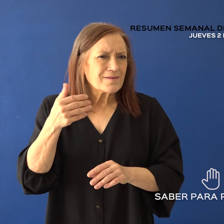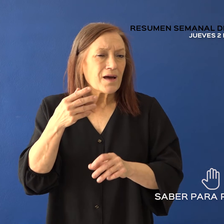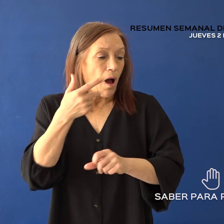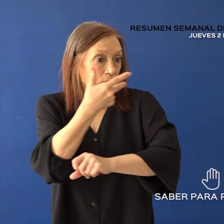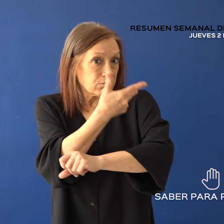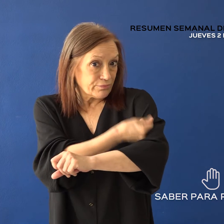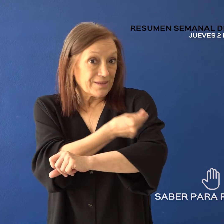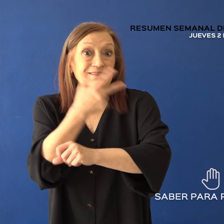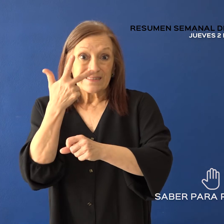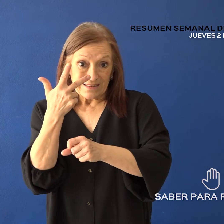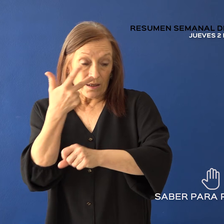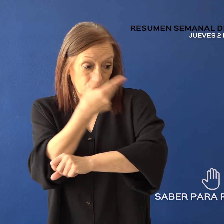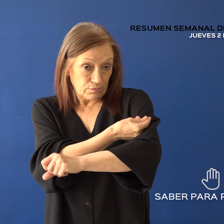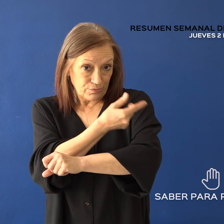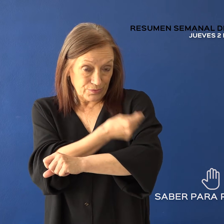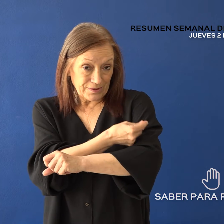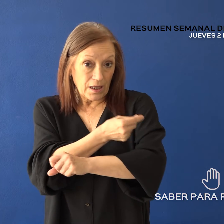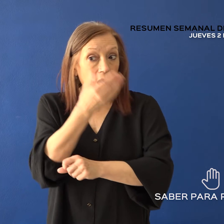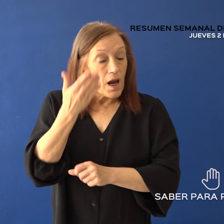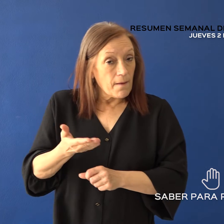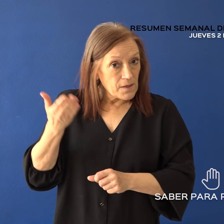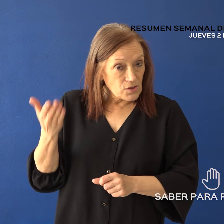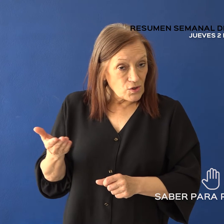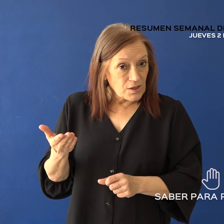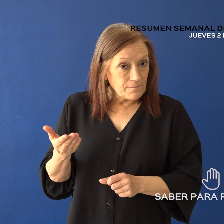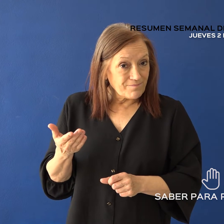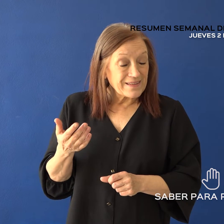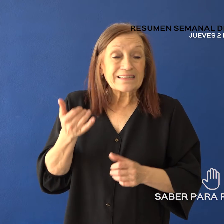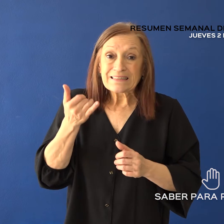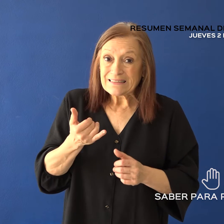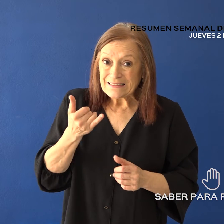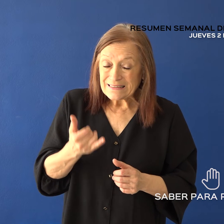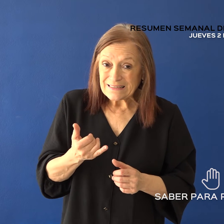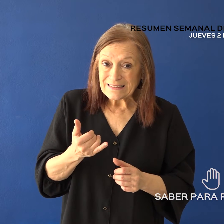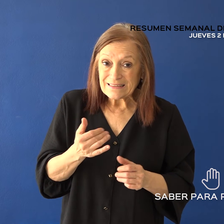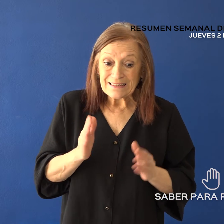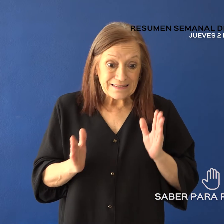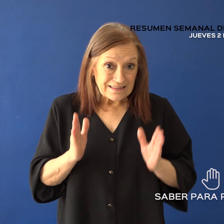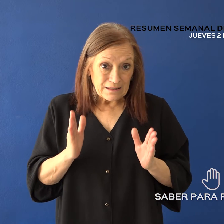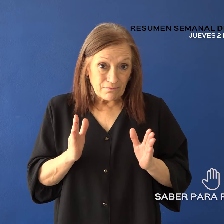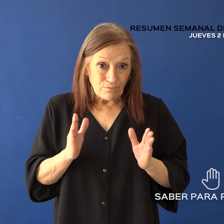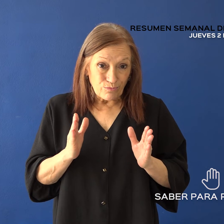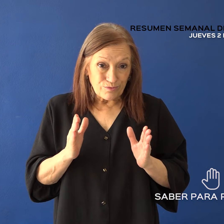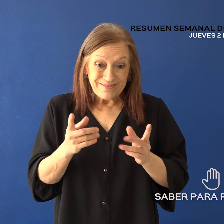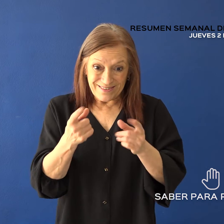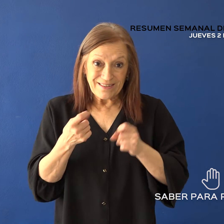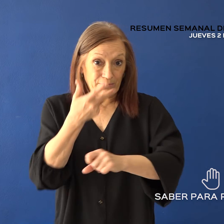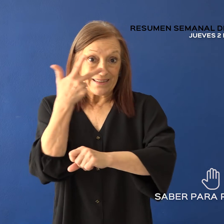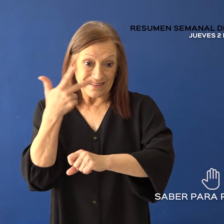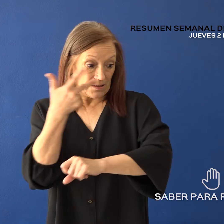la tercera dosis aquellas personas que cumplan con el periodo interdosis correspondiente o esté